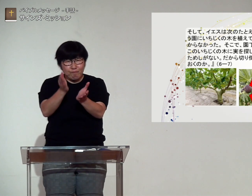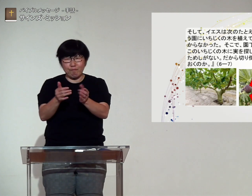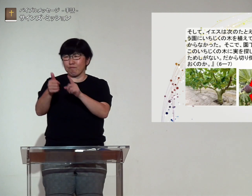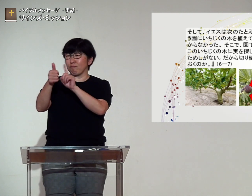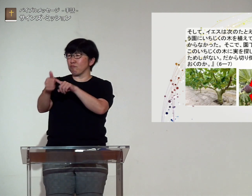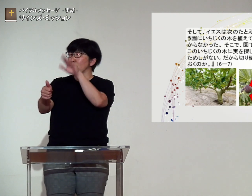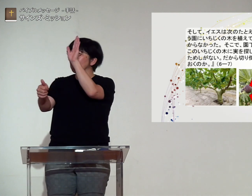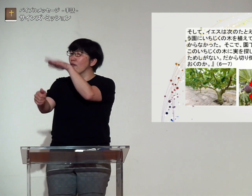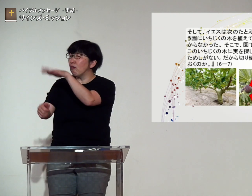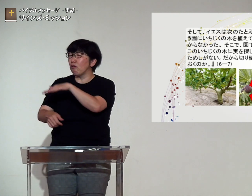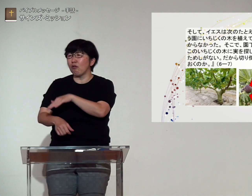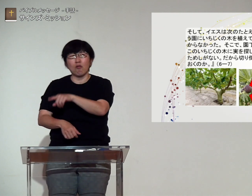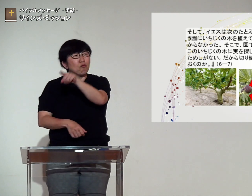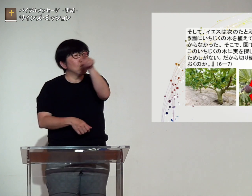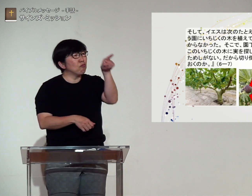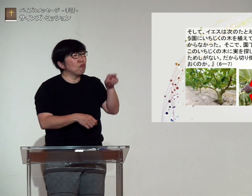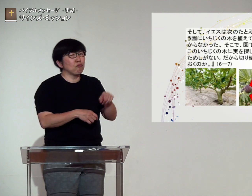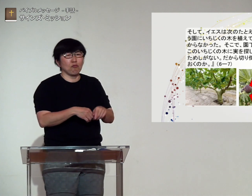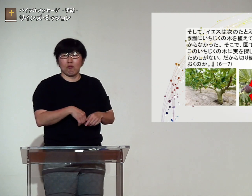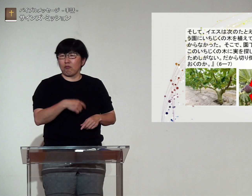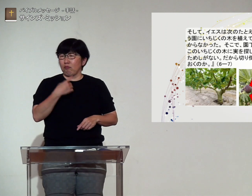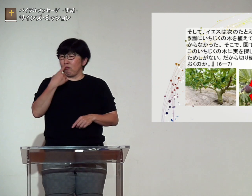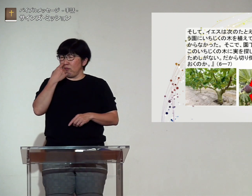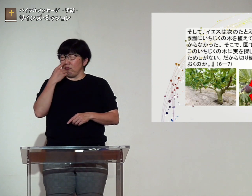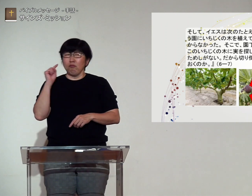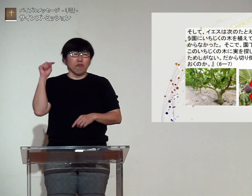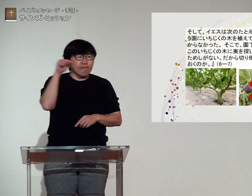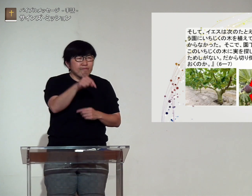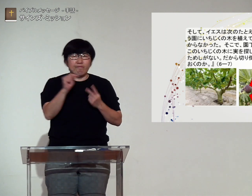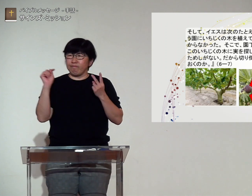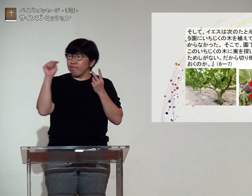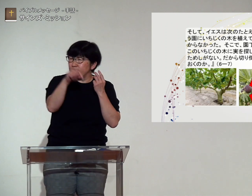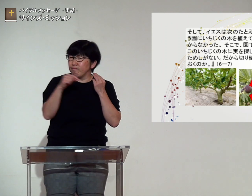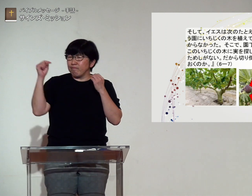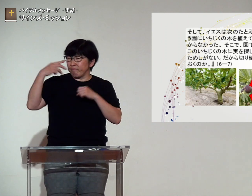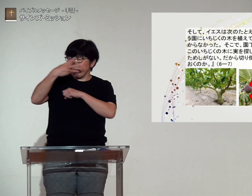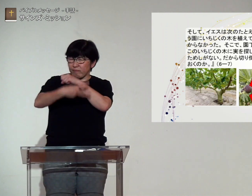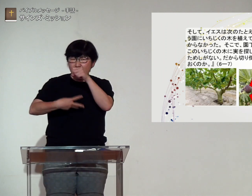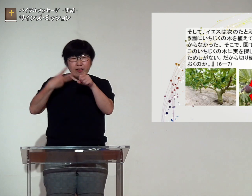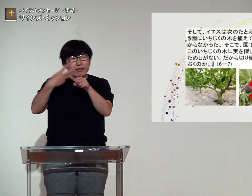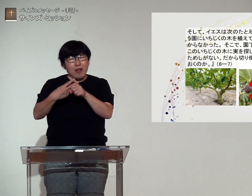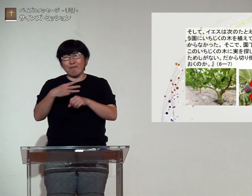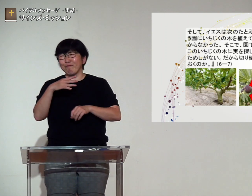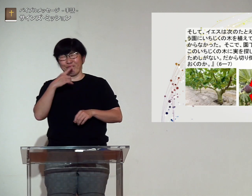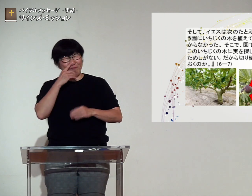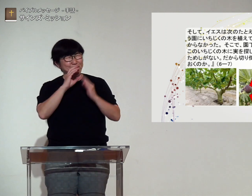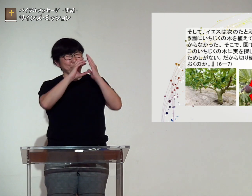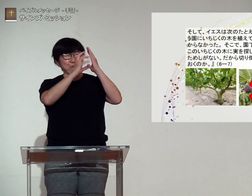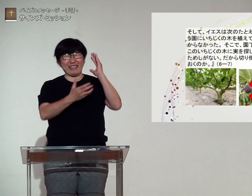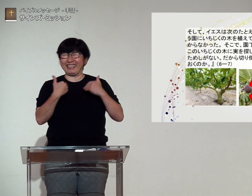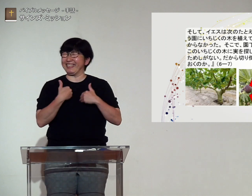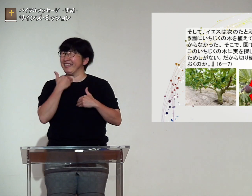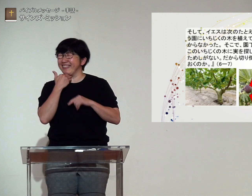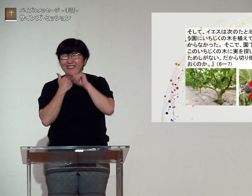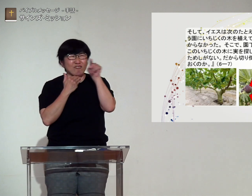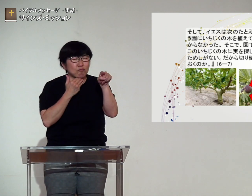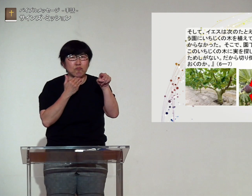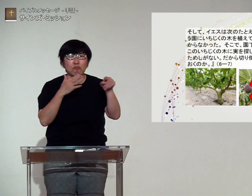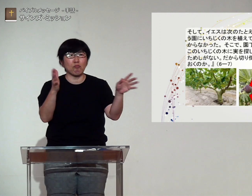そこでブドウ園の園庭を呼んで私は3年間ここに何度もやってきて実